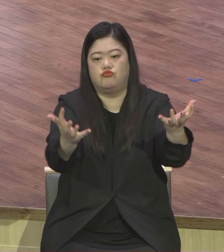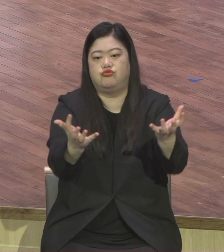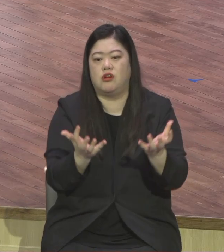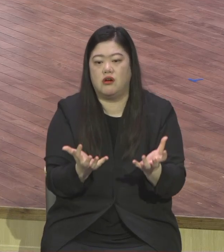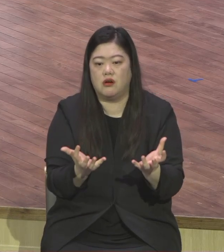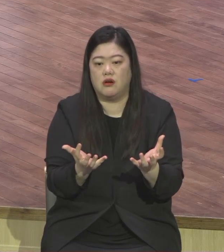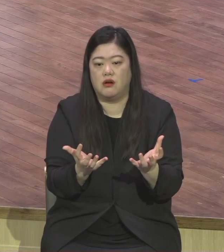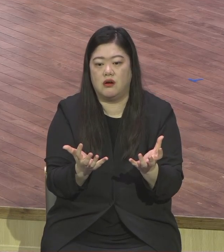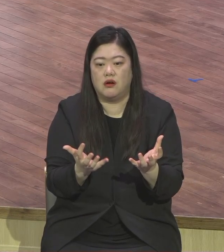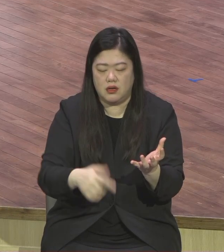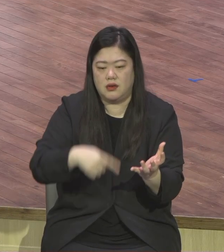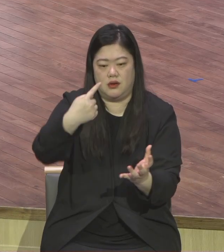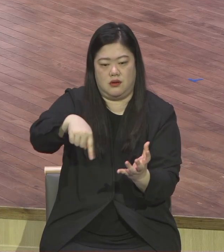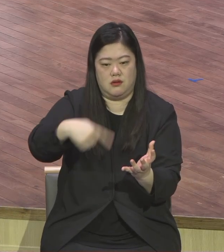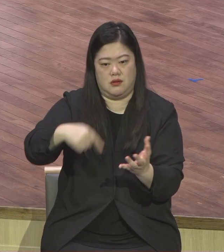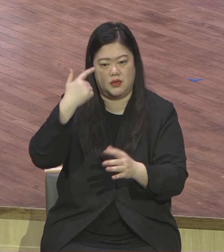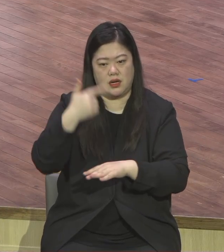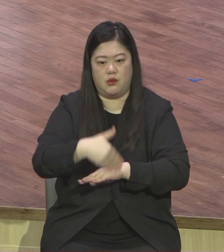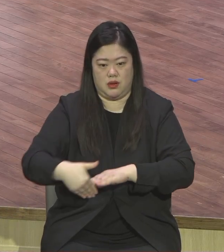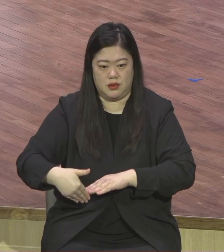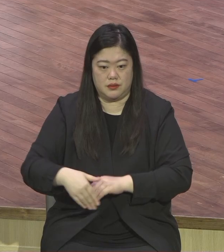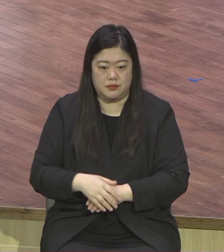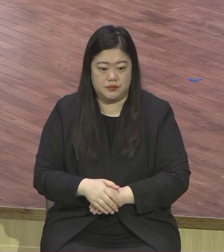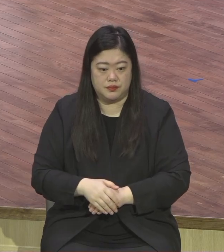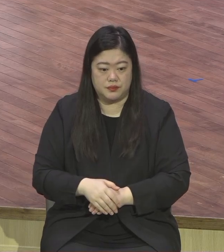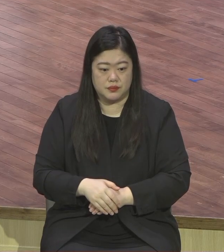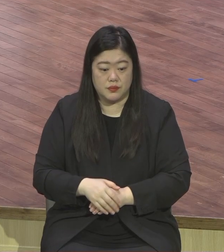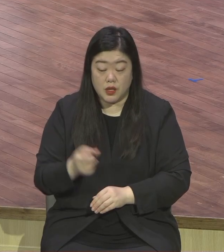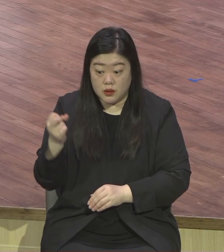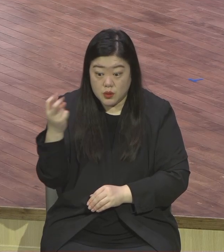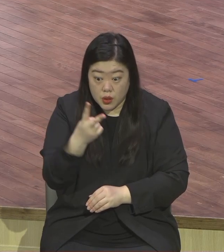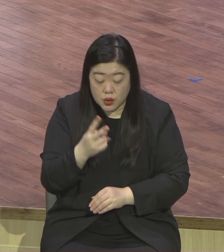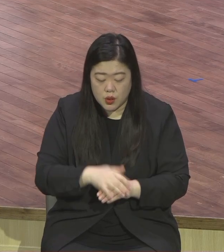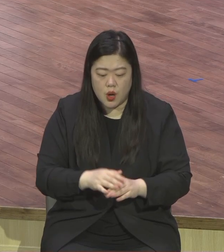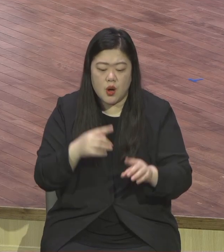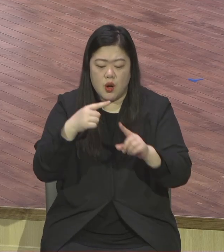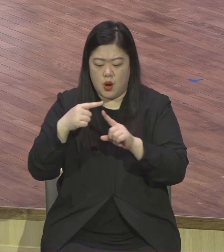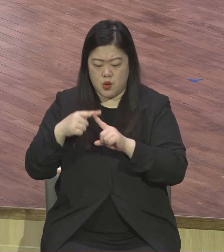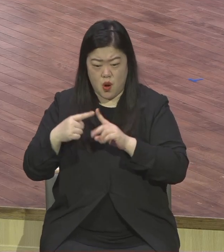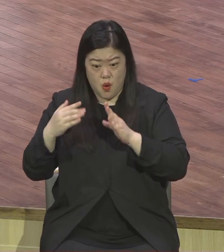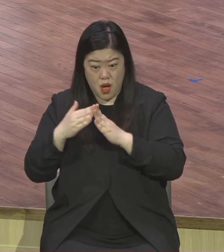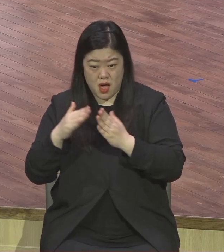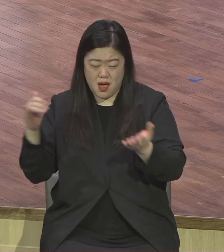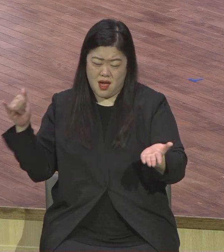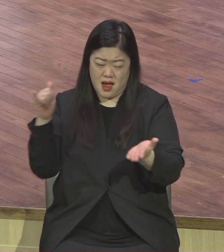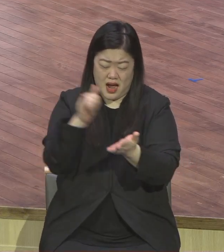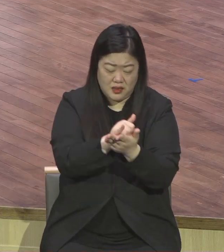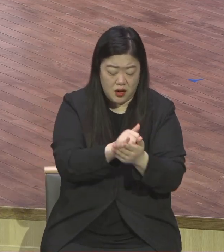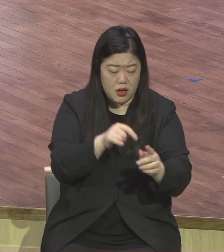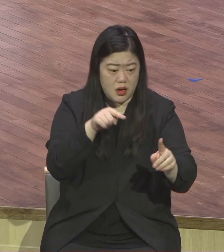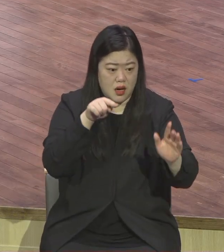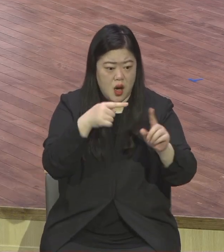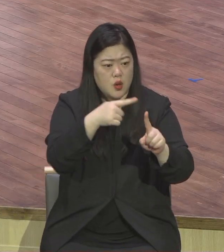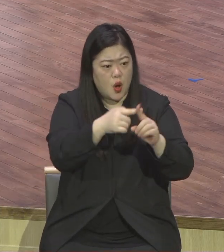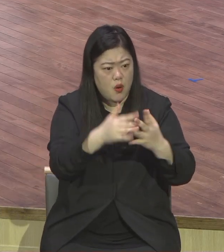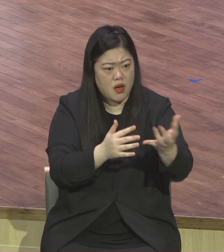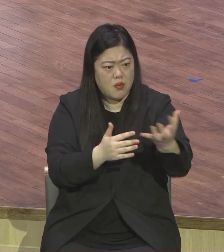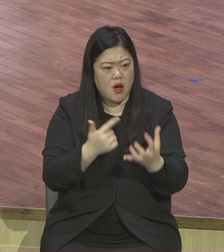NGO로 NGO로 나가서 그냥 전 지역에 다 목사님들 좋은 호텔에 다 모셔가지고 자 모시면서 우리